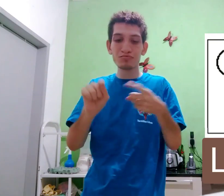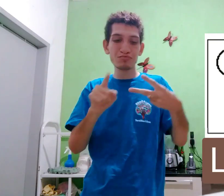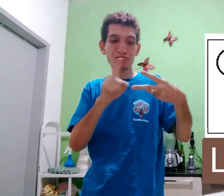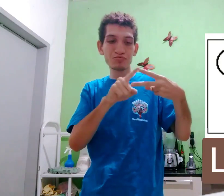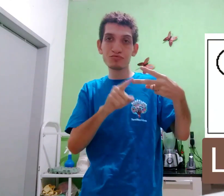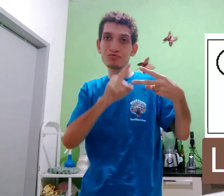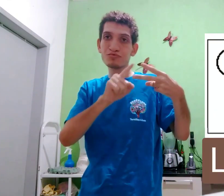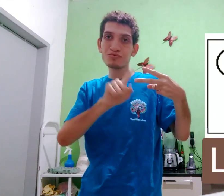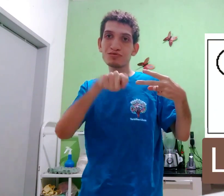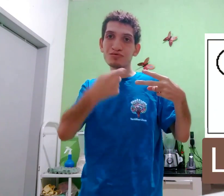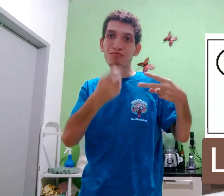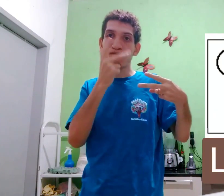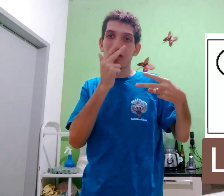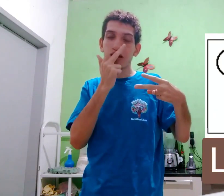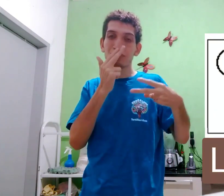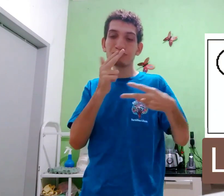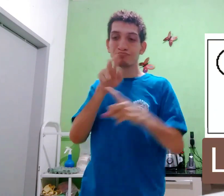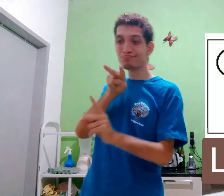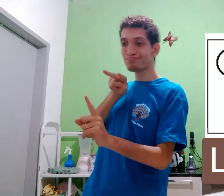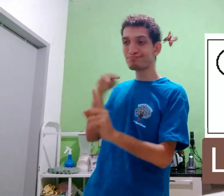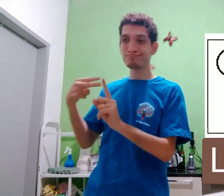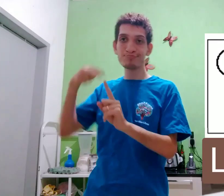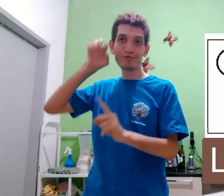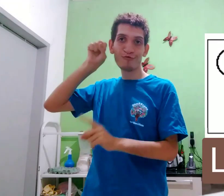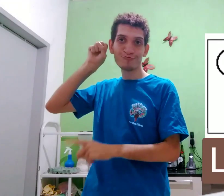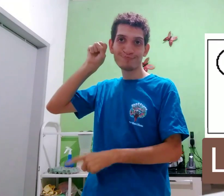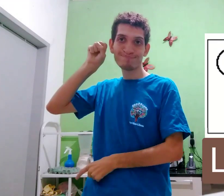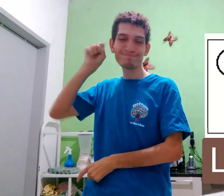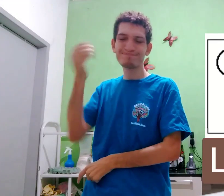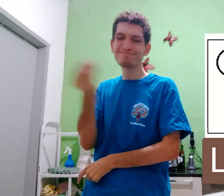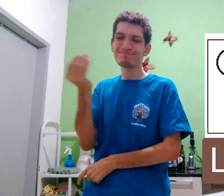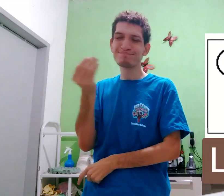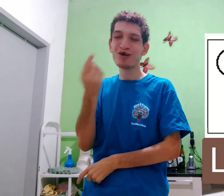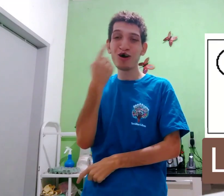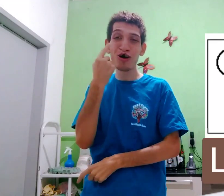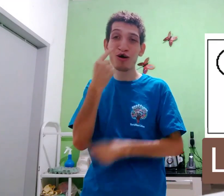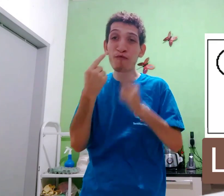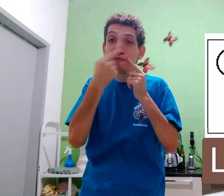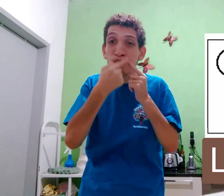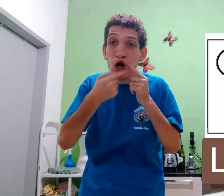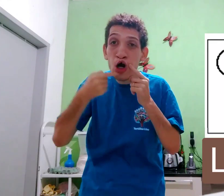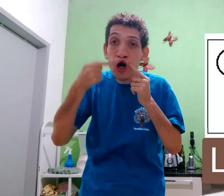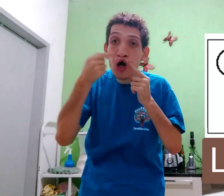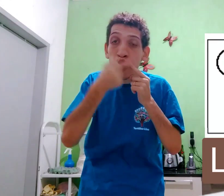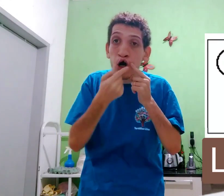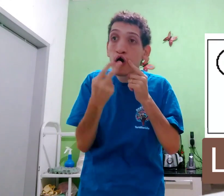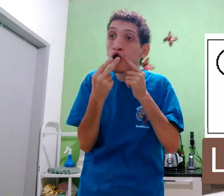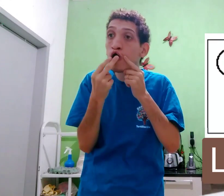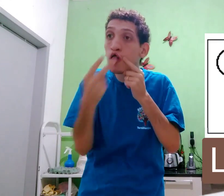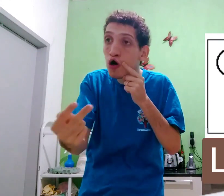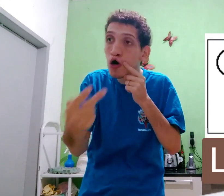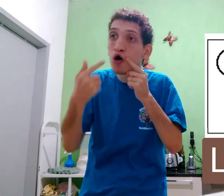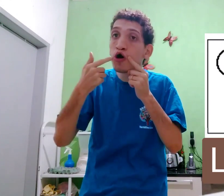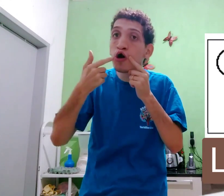conhecer, pensar o quê? Esses dois sinal parecem, ponto de vista político, essência, Olha,